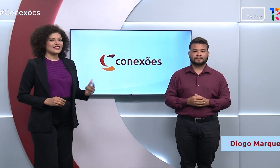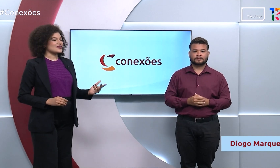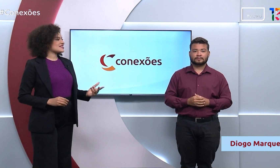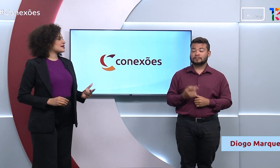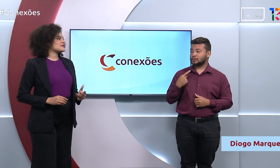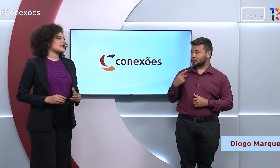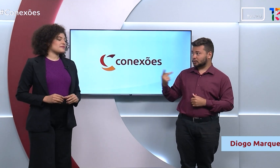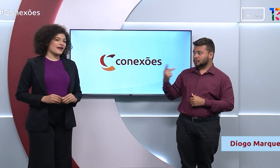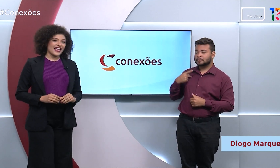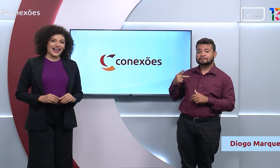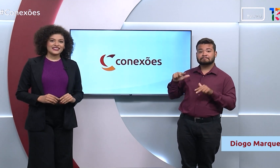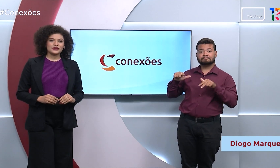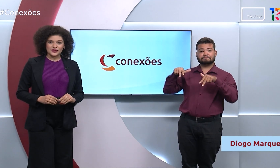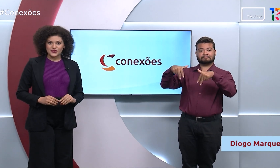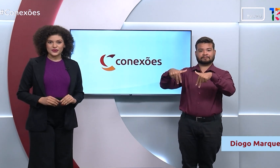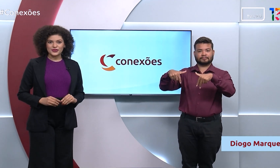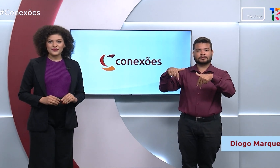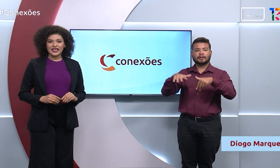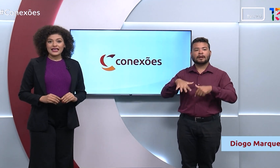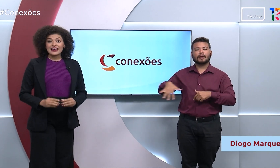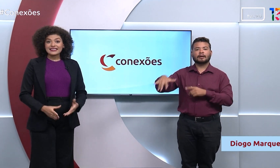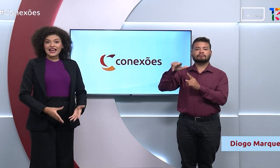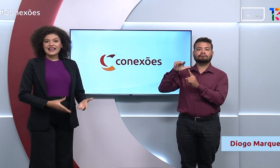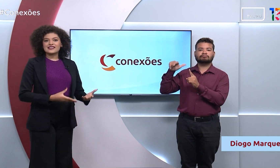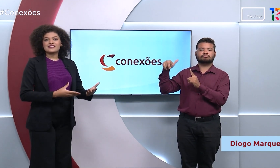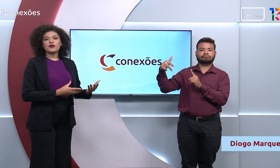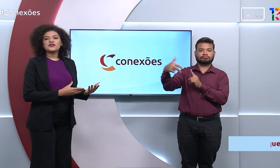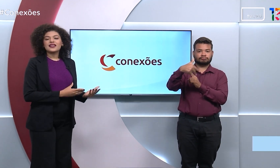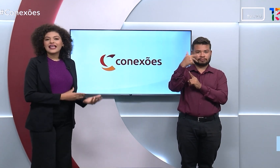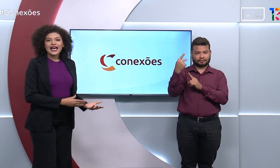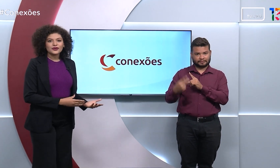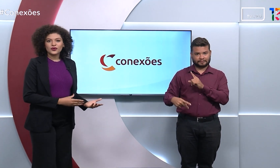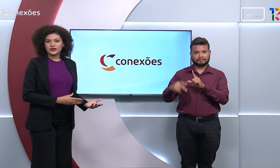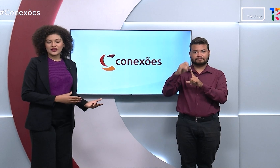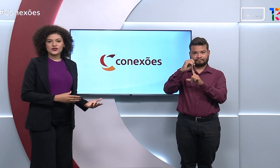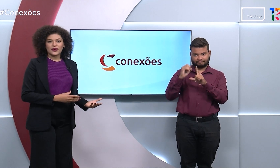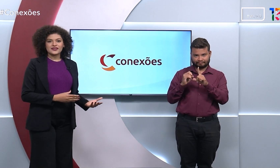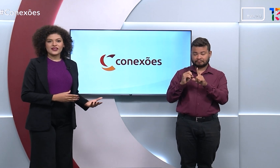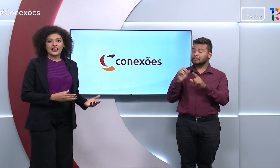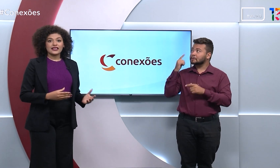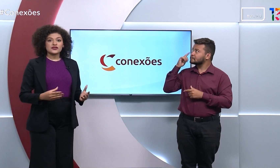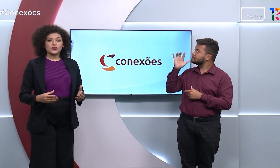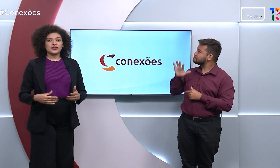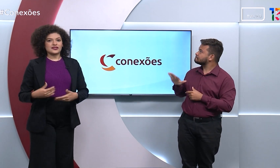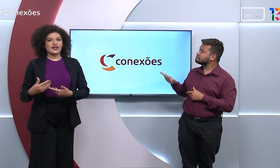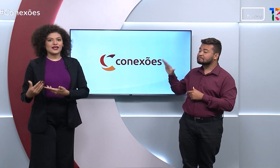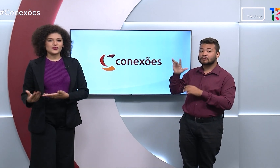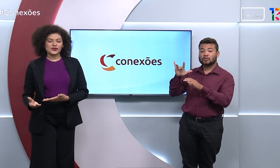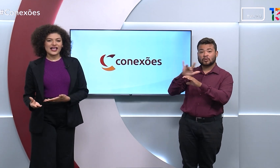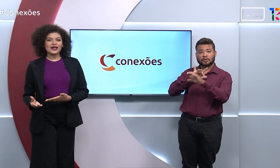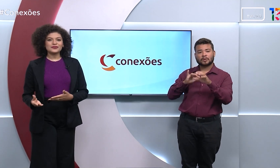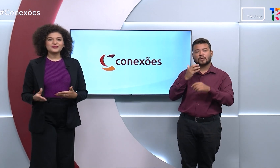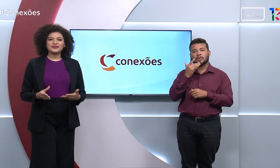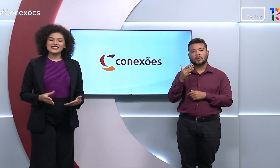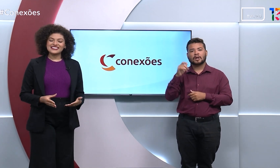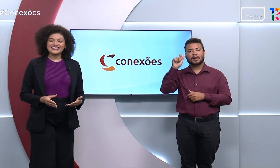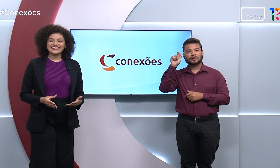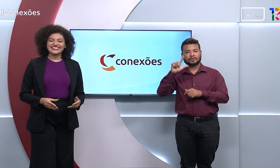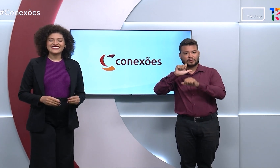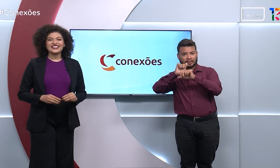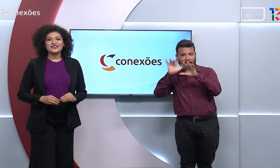Nós estamos em pé aqui no estúdio e atrás está o cenário do Conexões, nas cores azul claro,